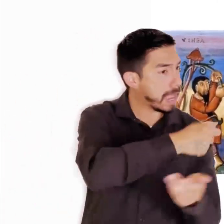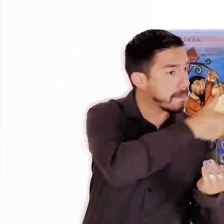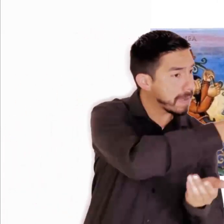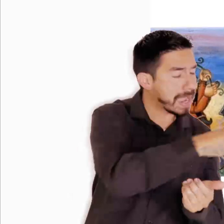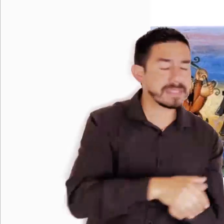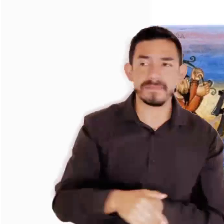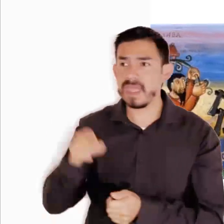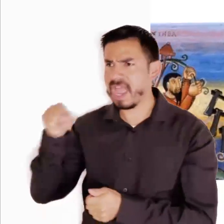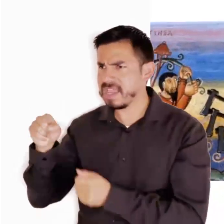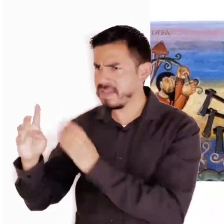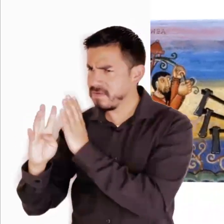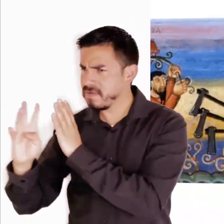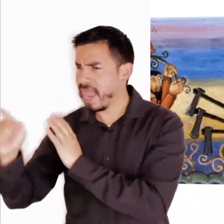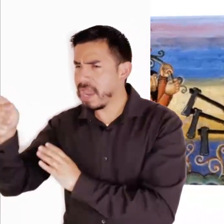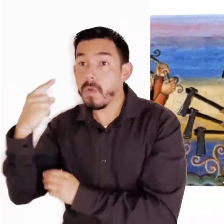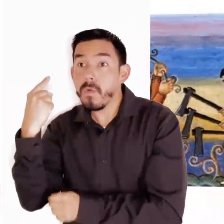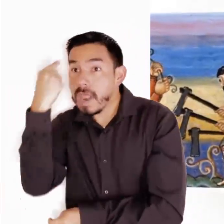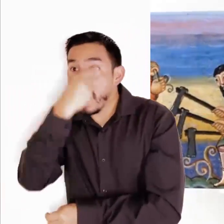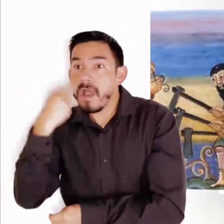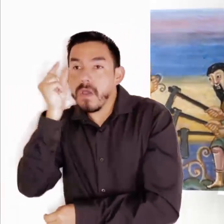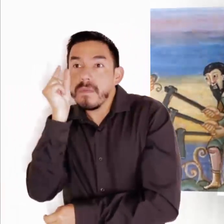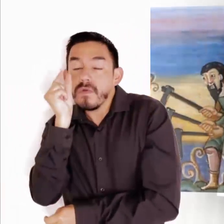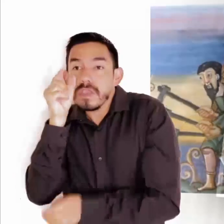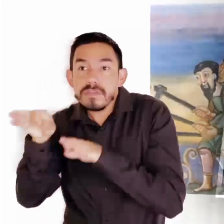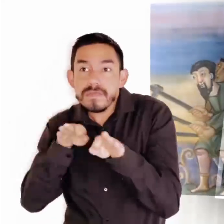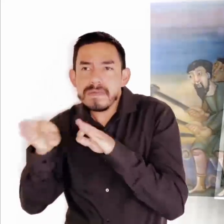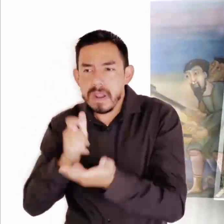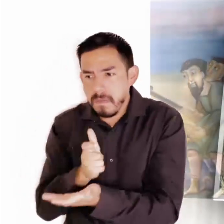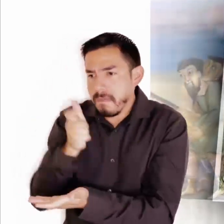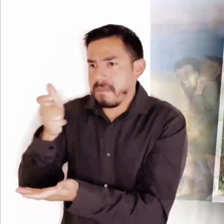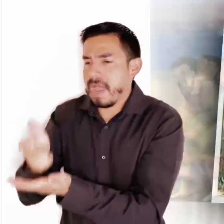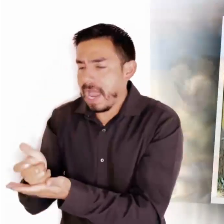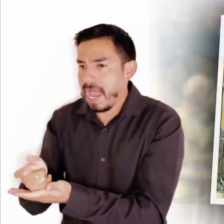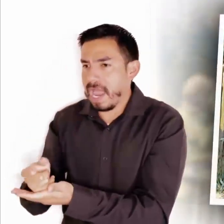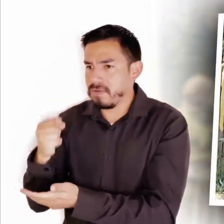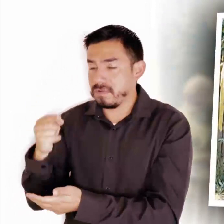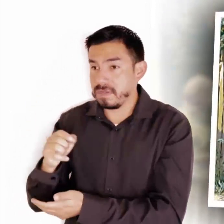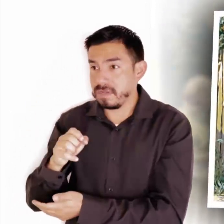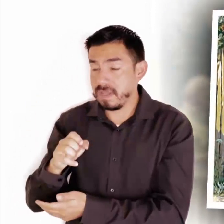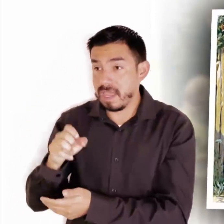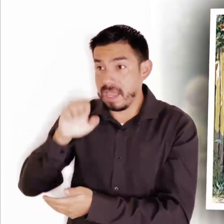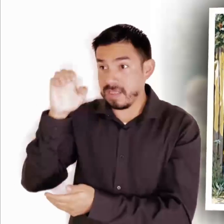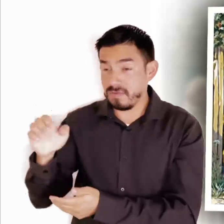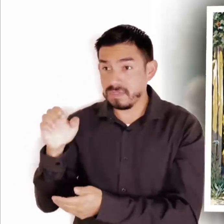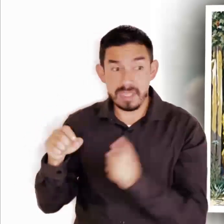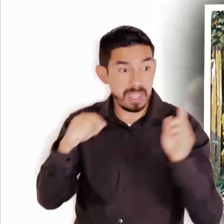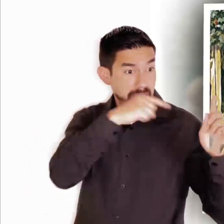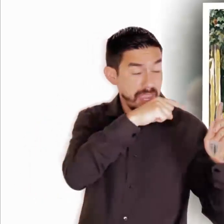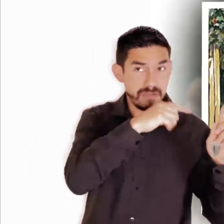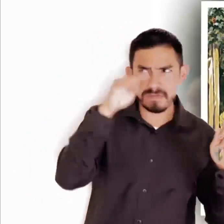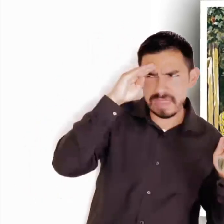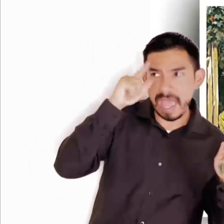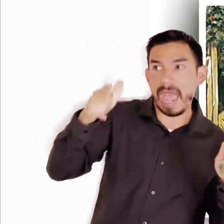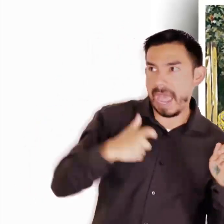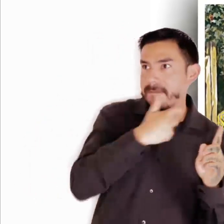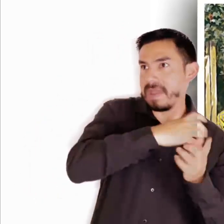que llegues a los primeros. Se acercaron pues los que habían llegado al caer la tarde y recibieron un denario cada uno. Cuando les llegó